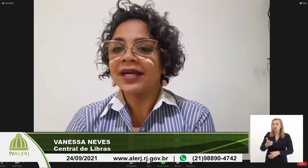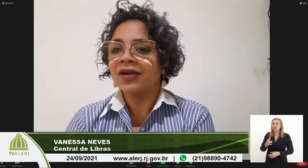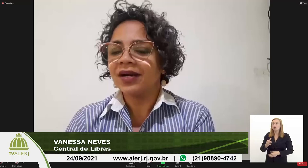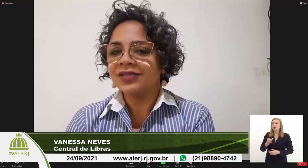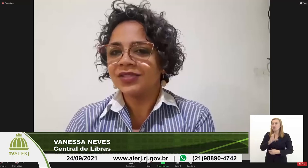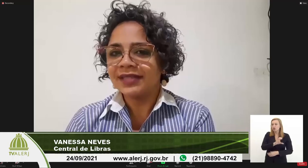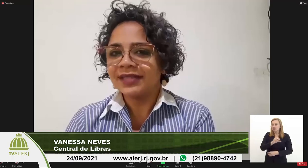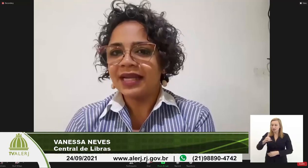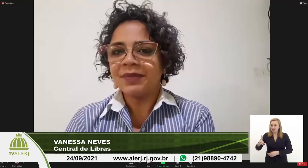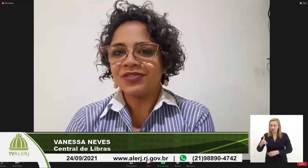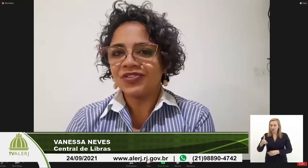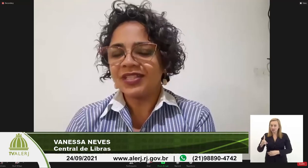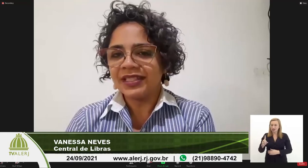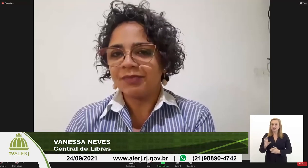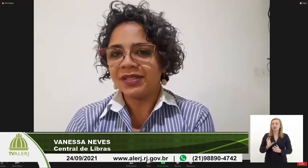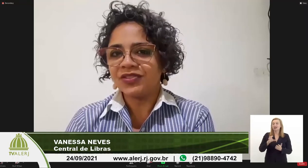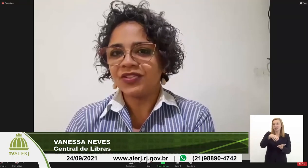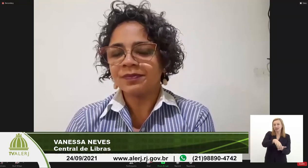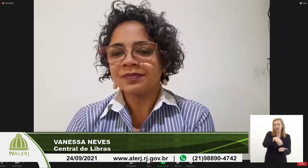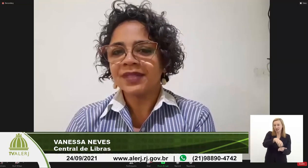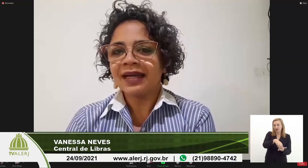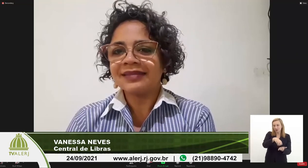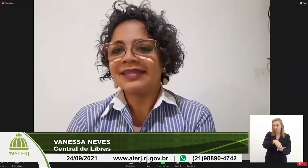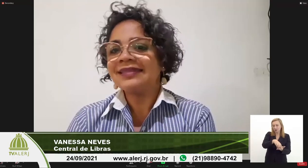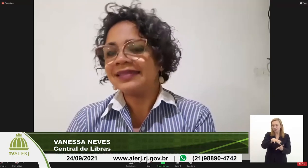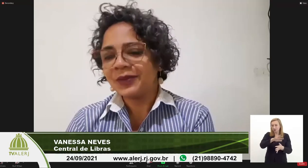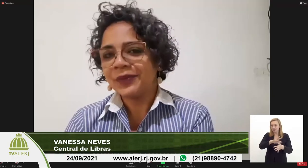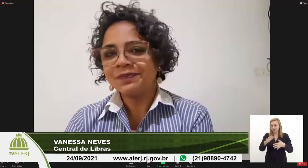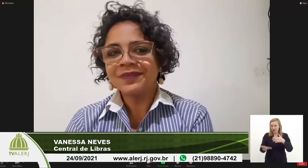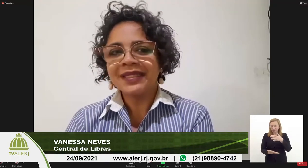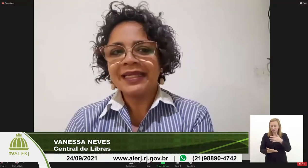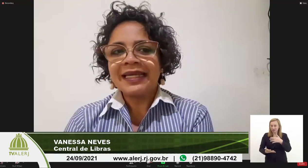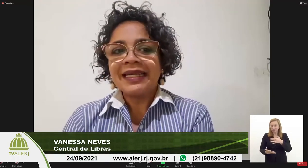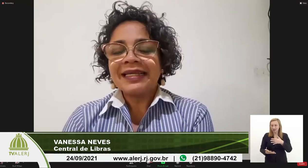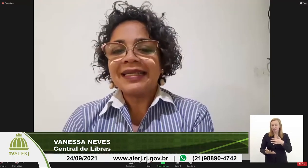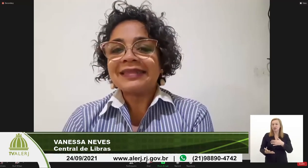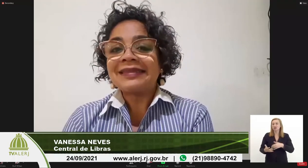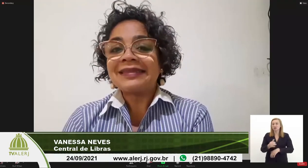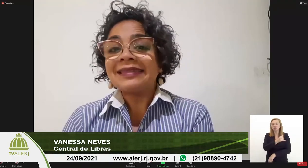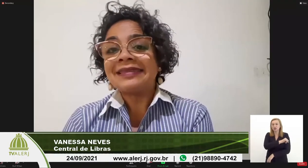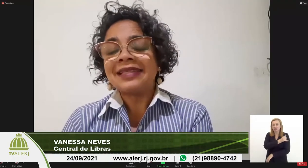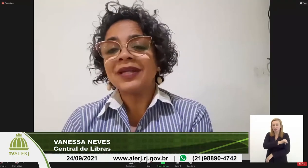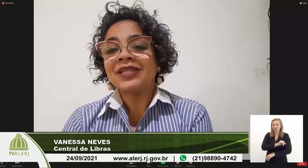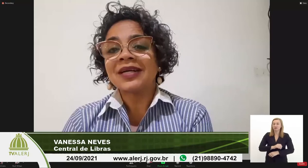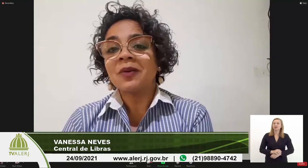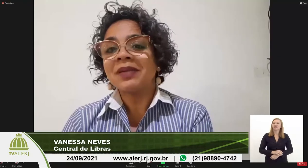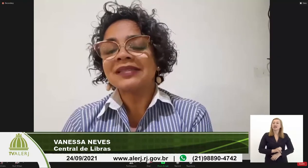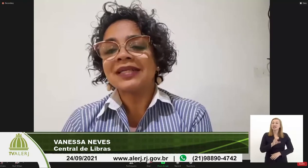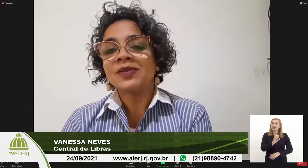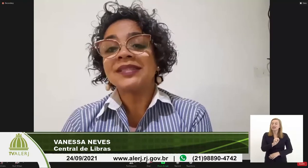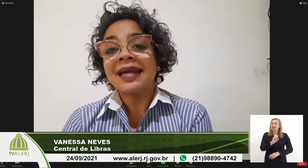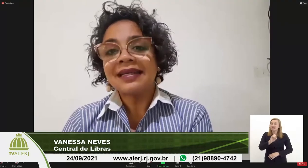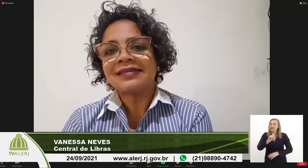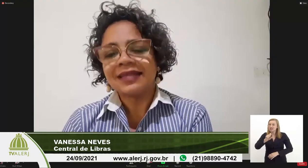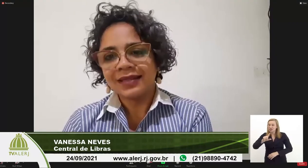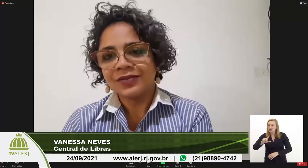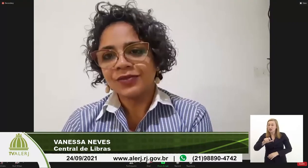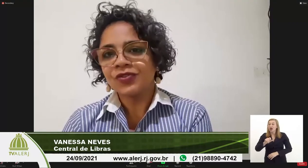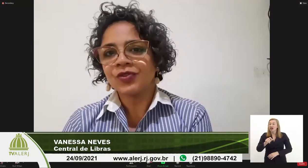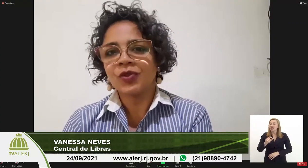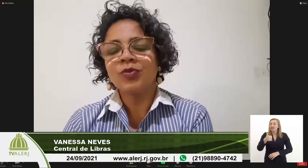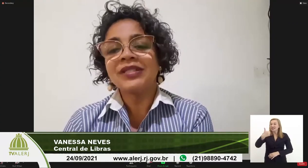central carioca de intérpretes de libras a CECIL e a CECIL ela está completando 10